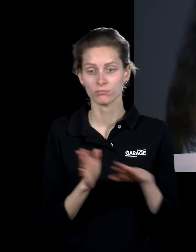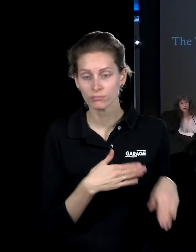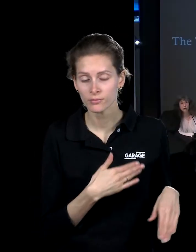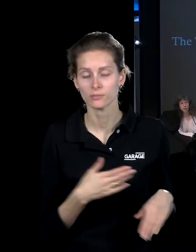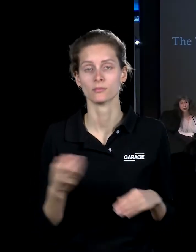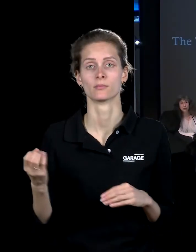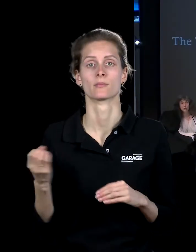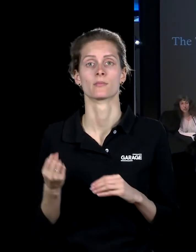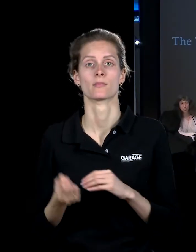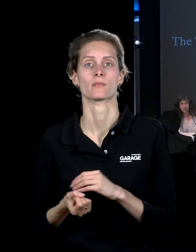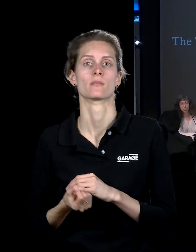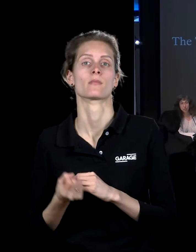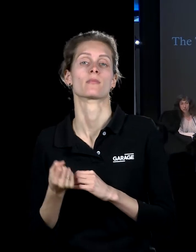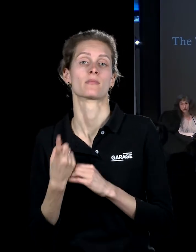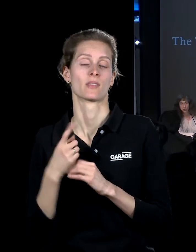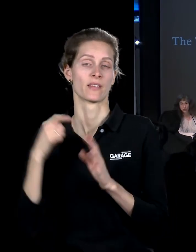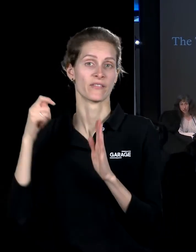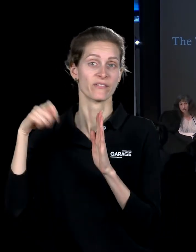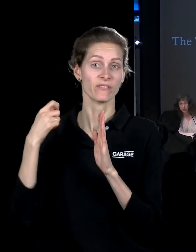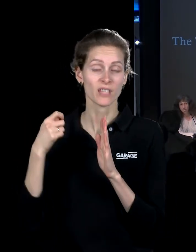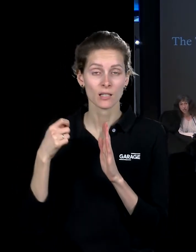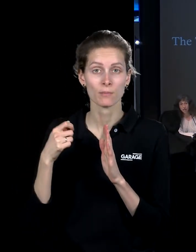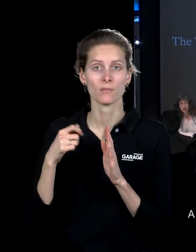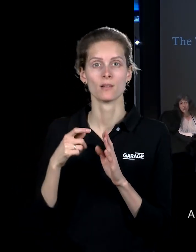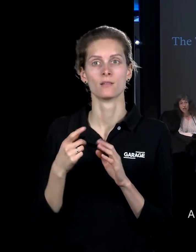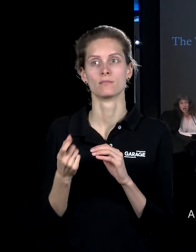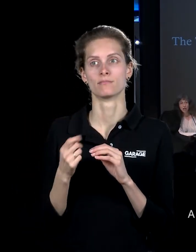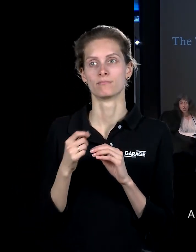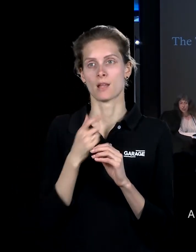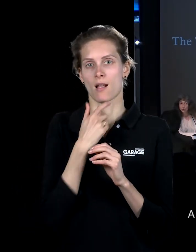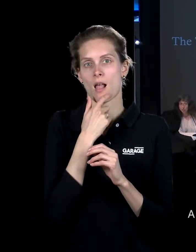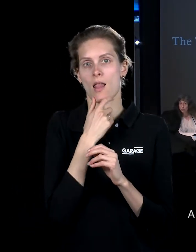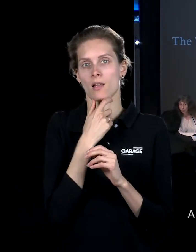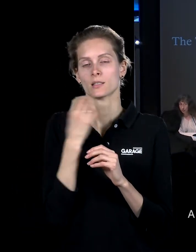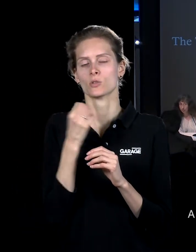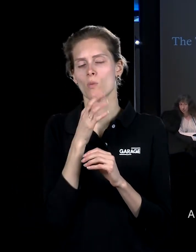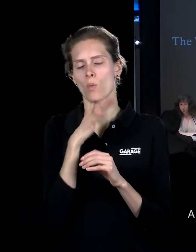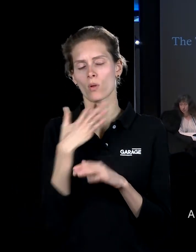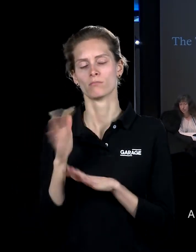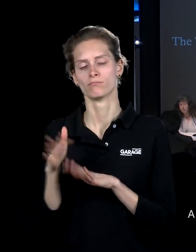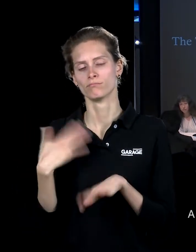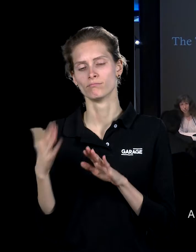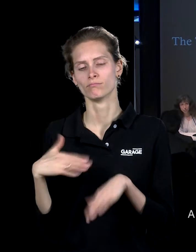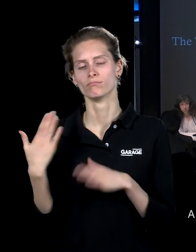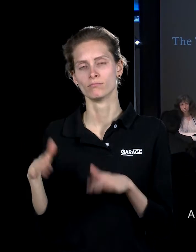Фидный Люмит снимает кинофильм, который становится киноклассикой. А еще через много-много лет